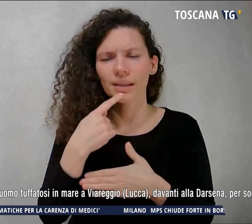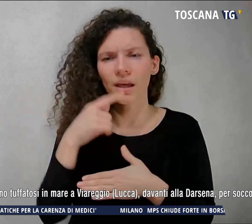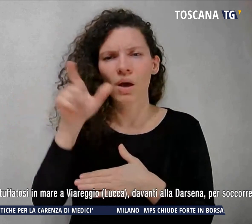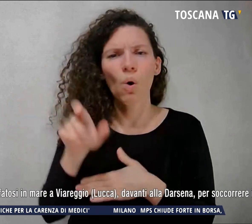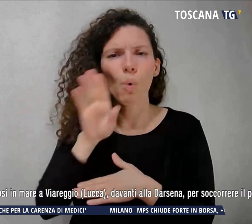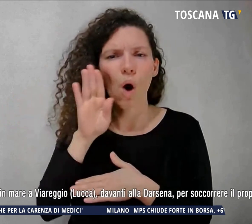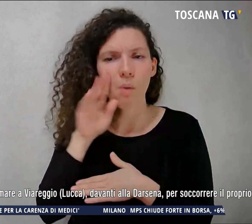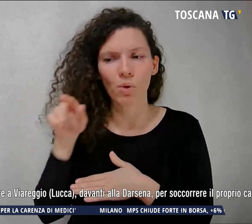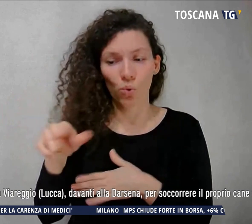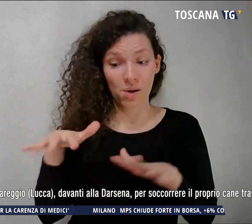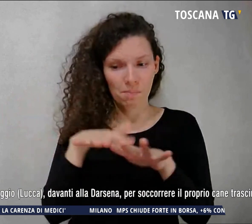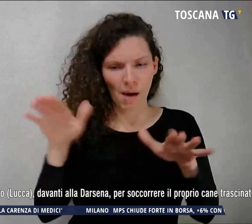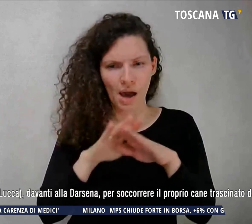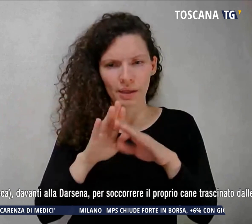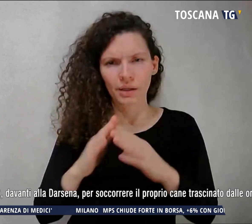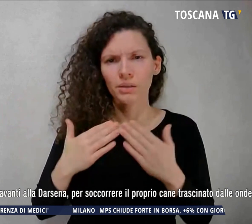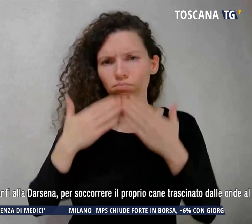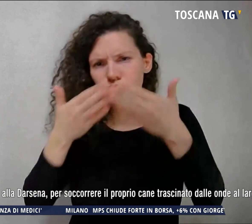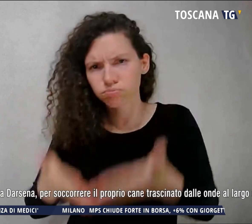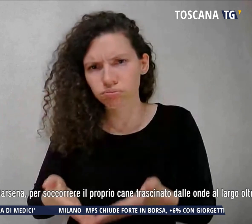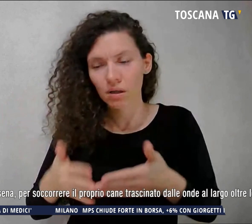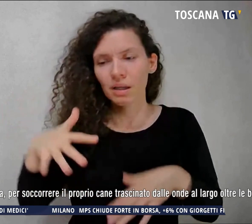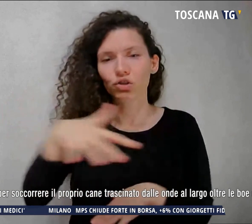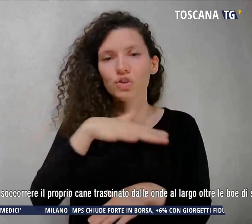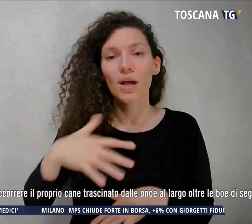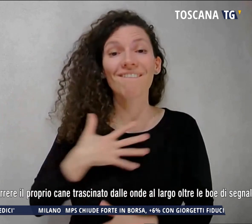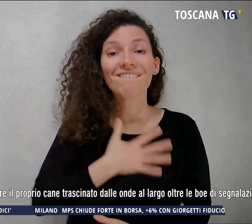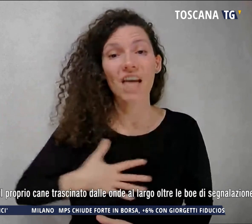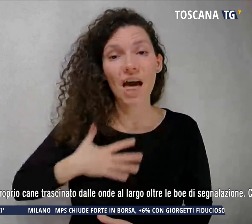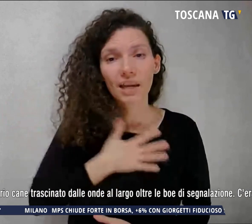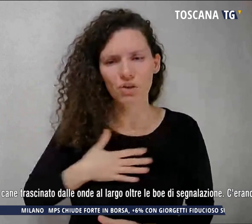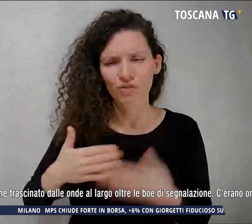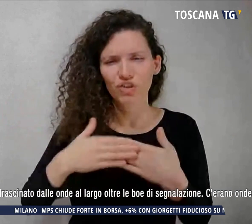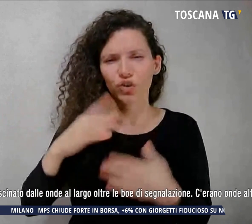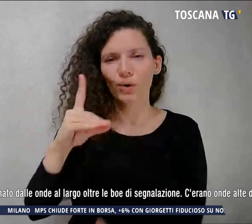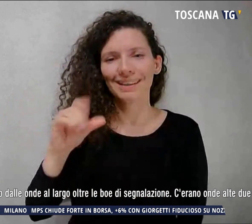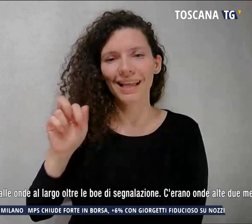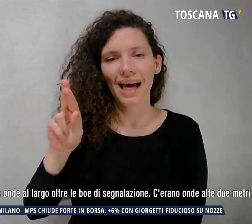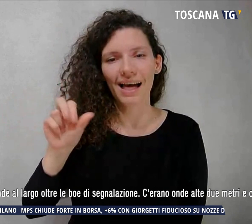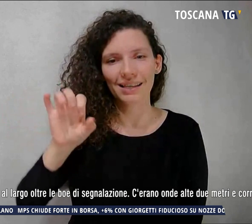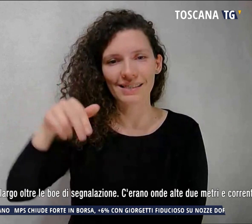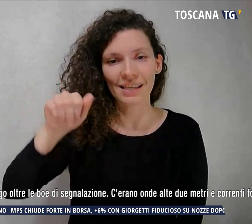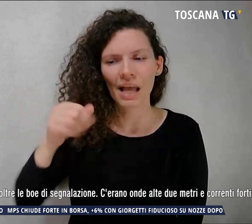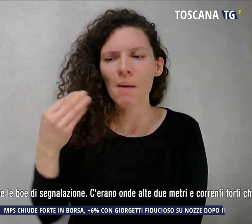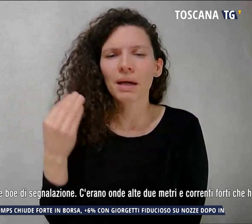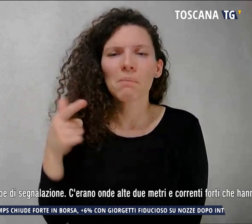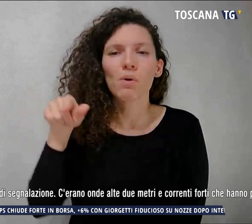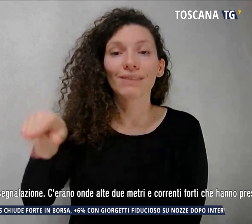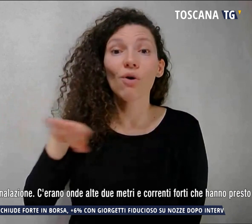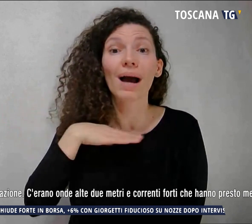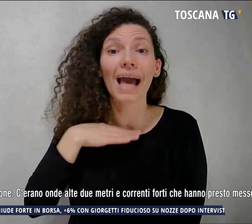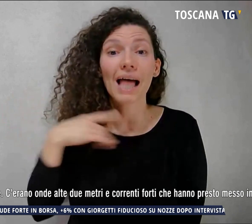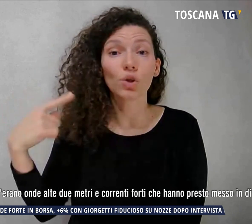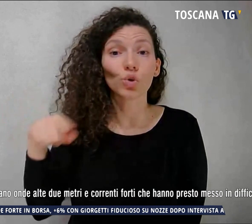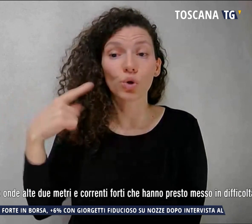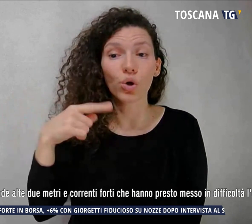a Viareggio davanti alla Darsena per soccorrere il proprio cane trascinato dalle onde a